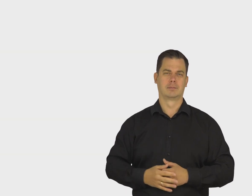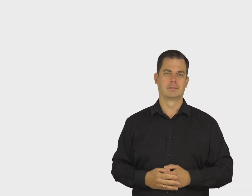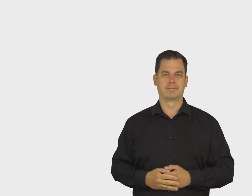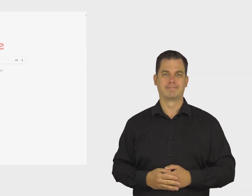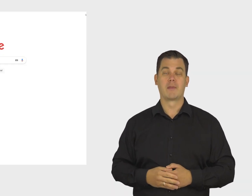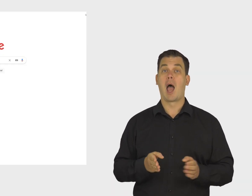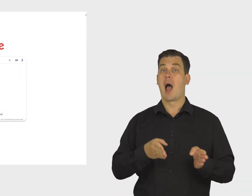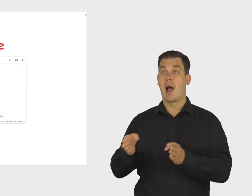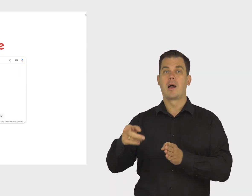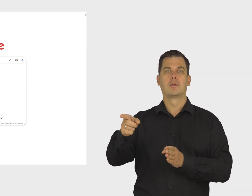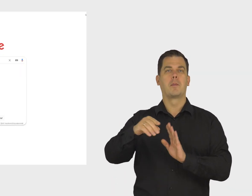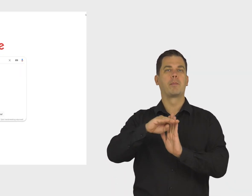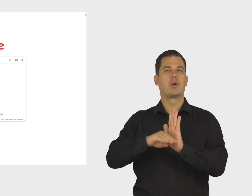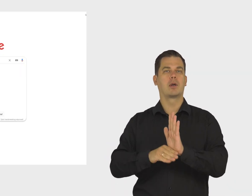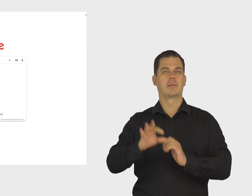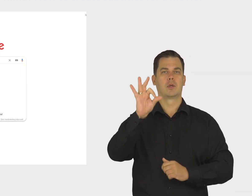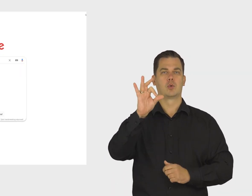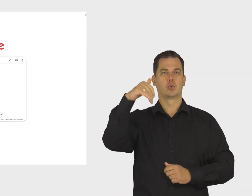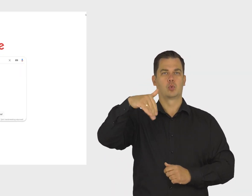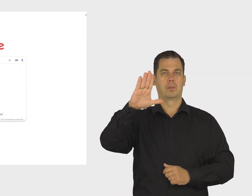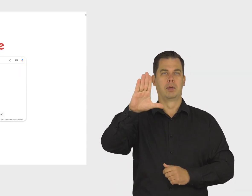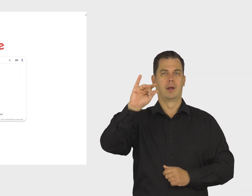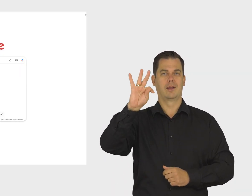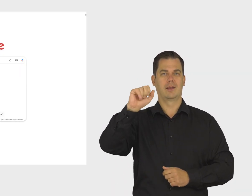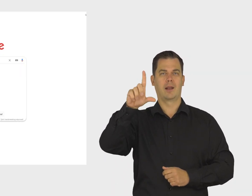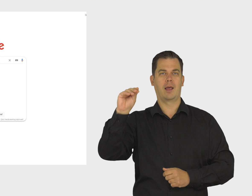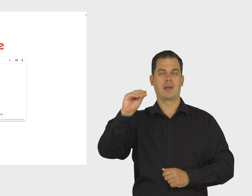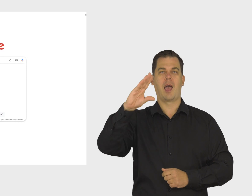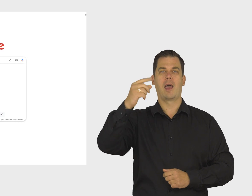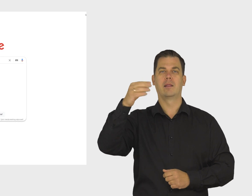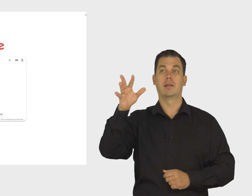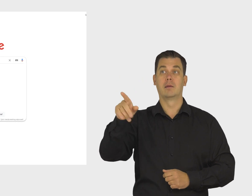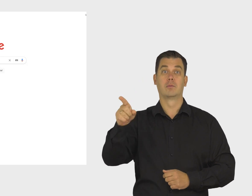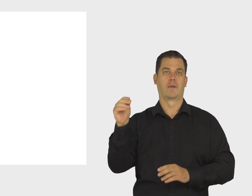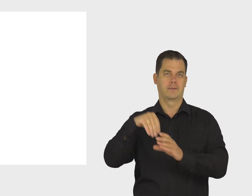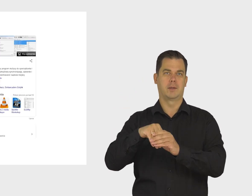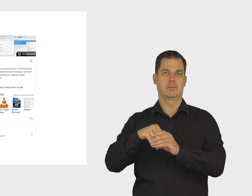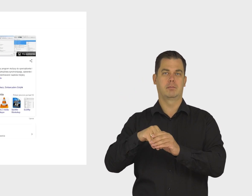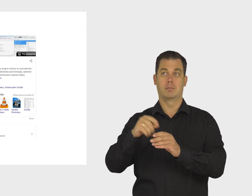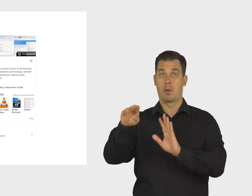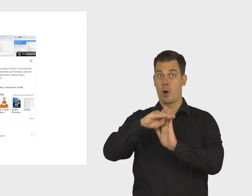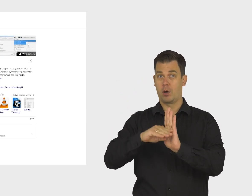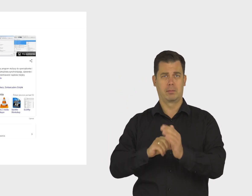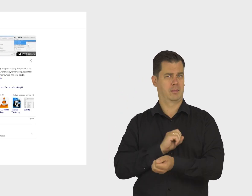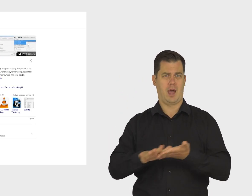Teraz zainstalił program Subtile Edit. Edycja napisów. Program jest darmowy.